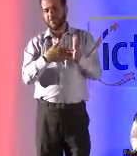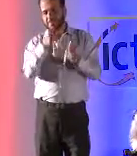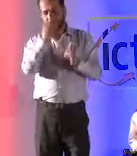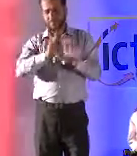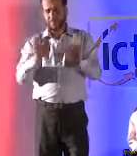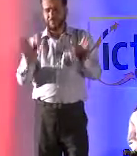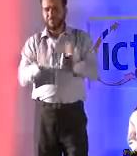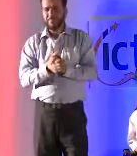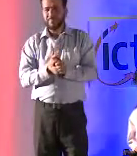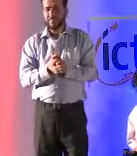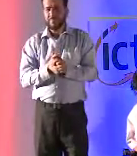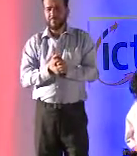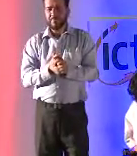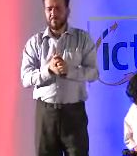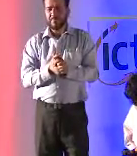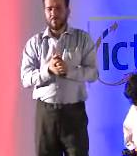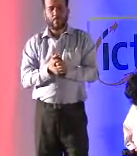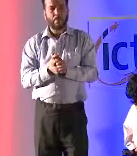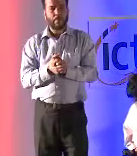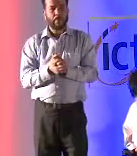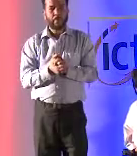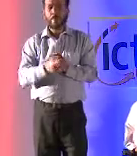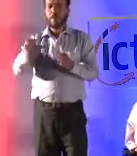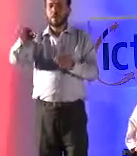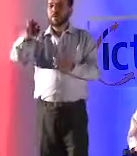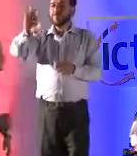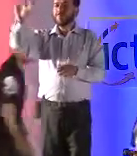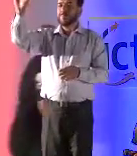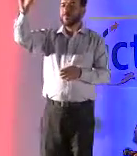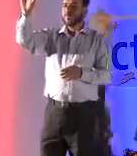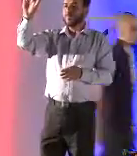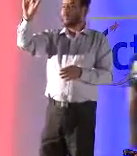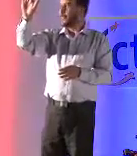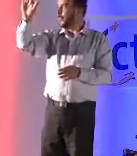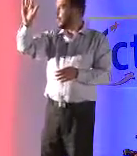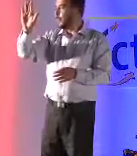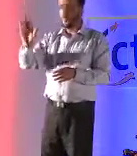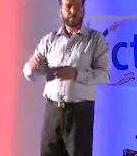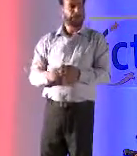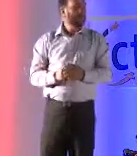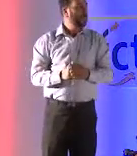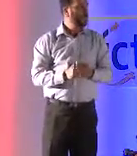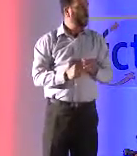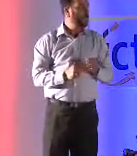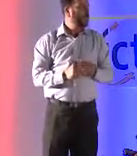للمشاهدة